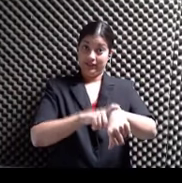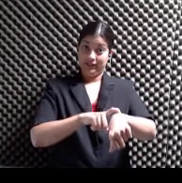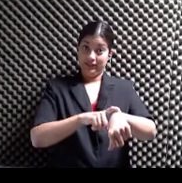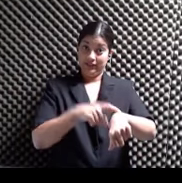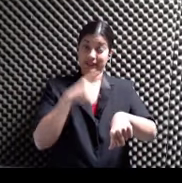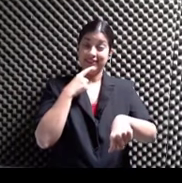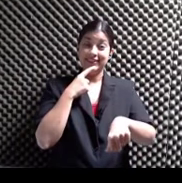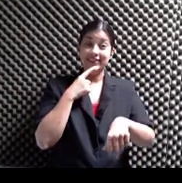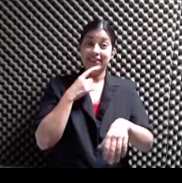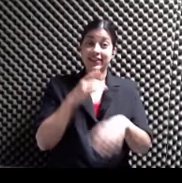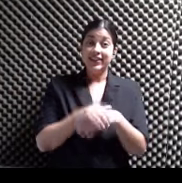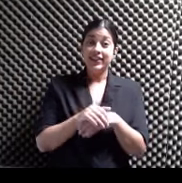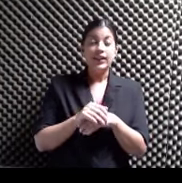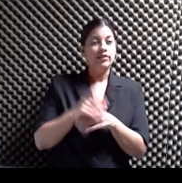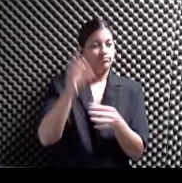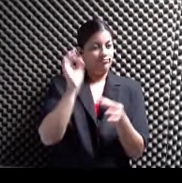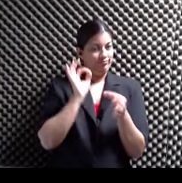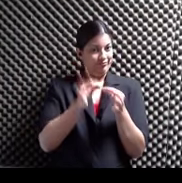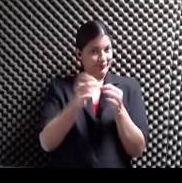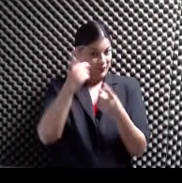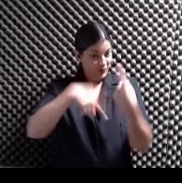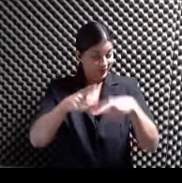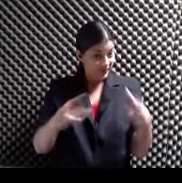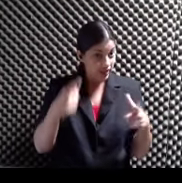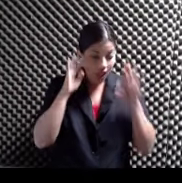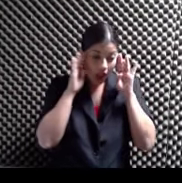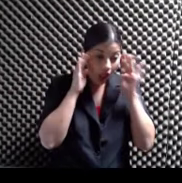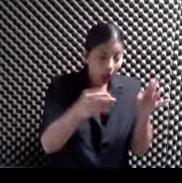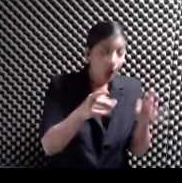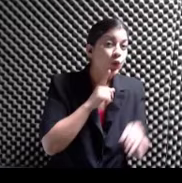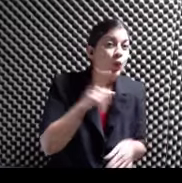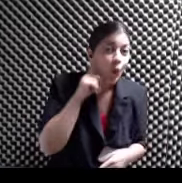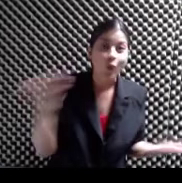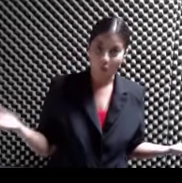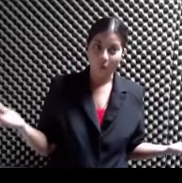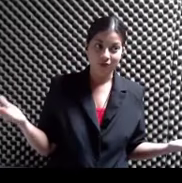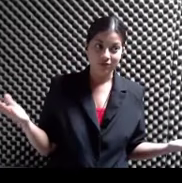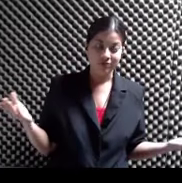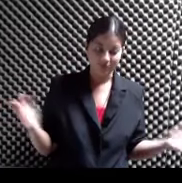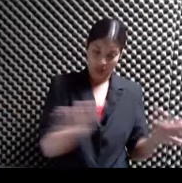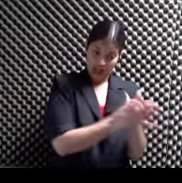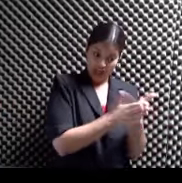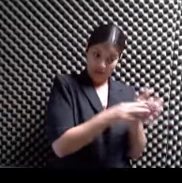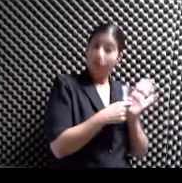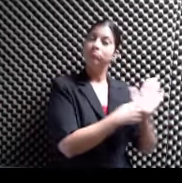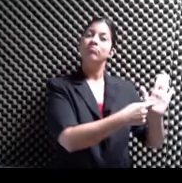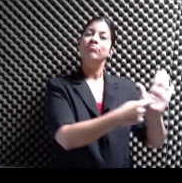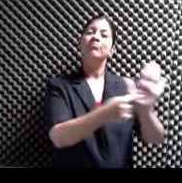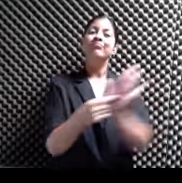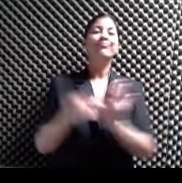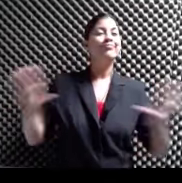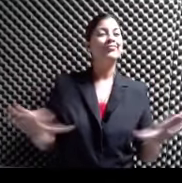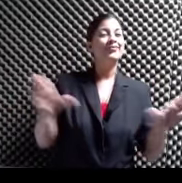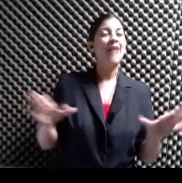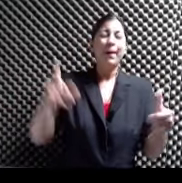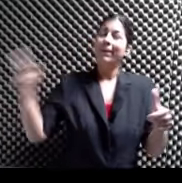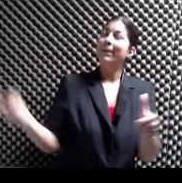interpretar Al lenguaje de señas Para la comunidad sorda La presentación de un libro La primera vez La presentación de un libro La primera vez Que se va a